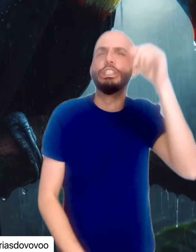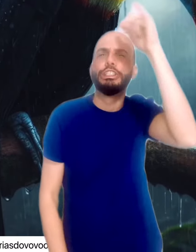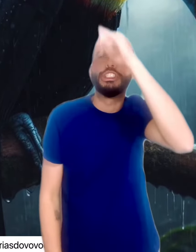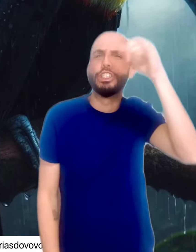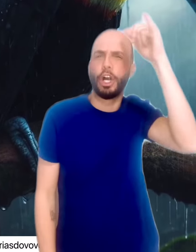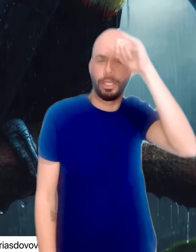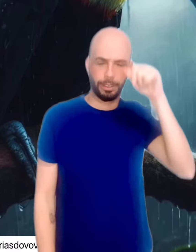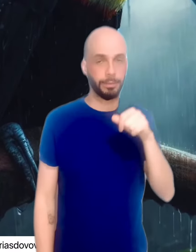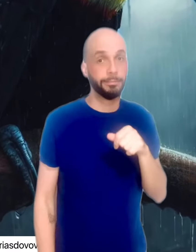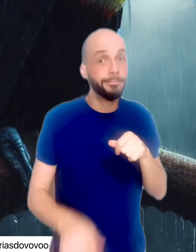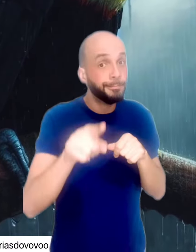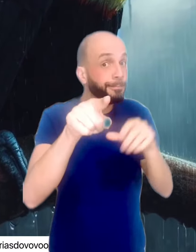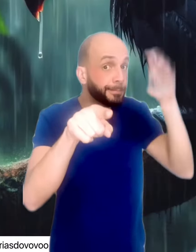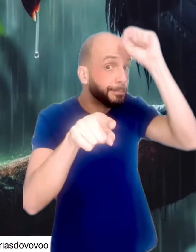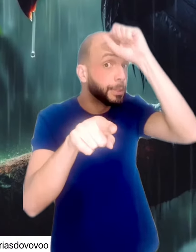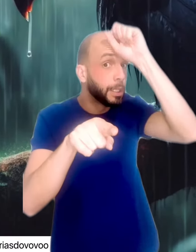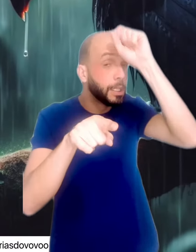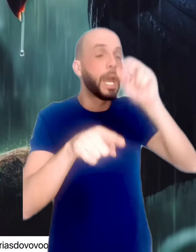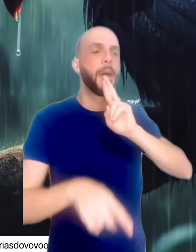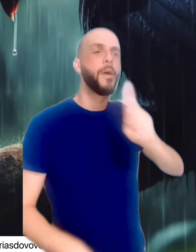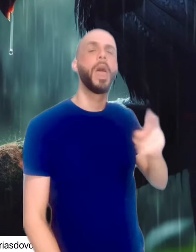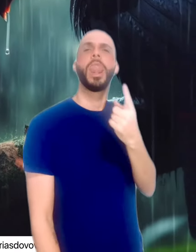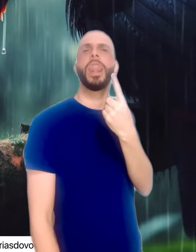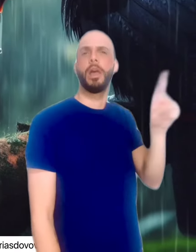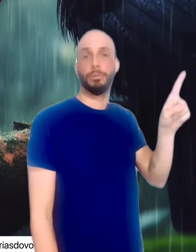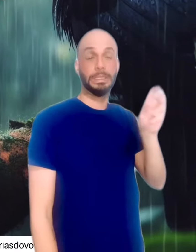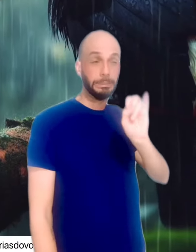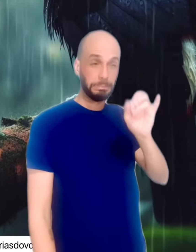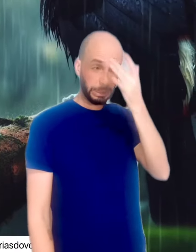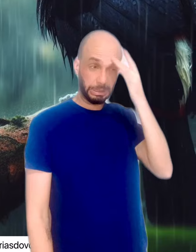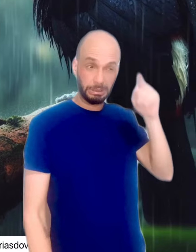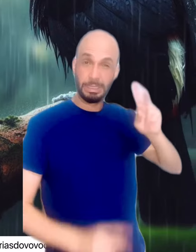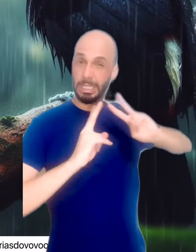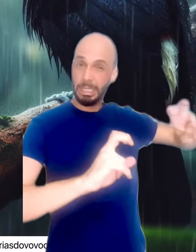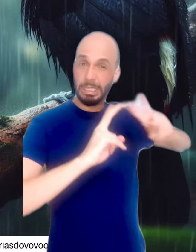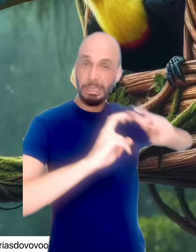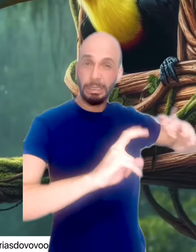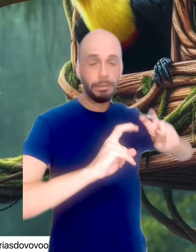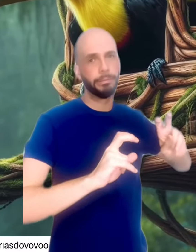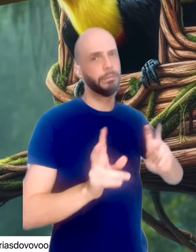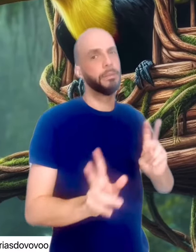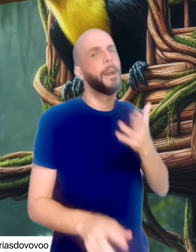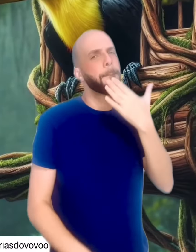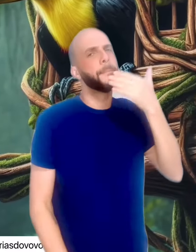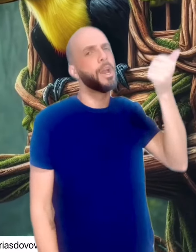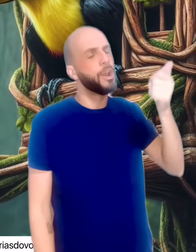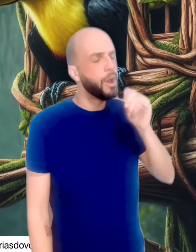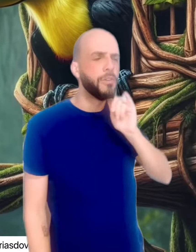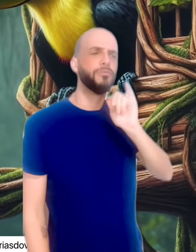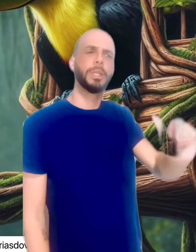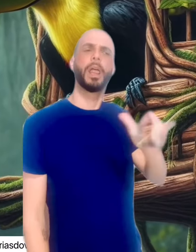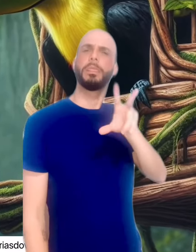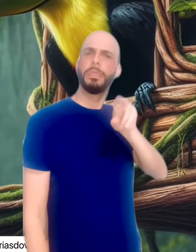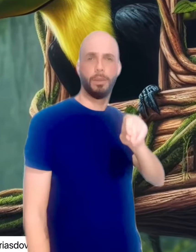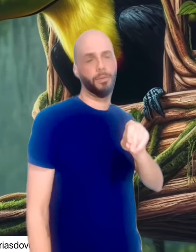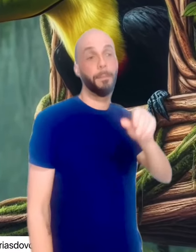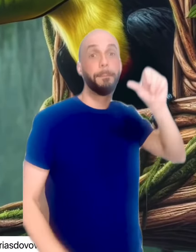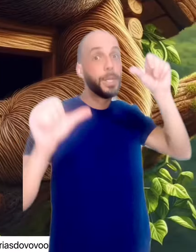ruim. Mas foi pior porque ela andou falando que ele era um trouxa. Aprenda a dizer não a pessoas que te exploram e te sugam.